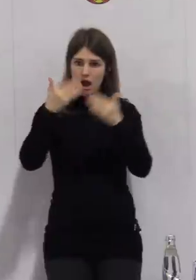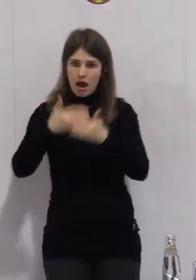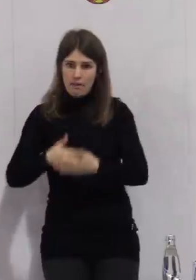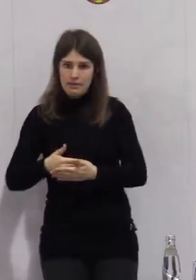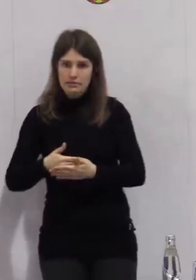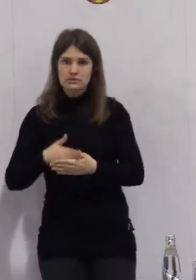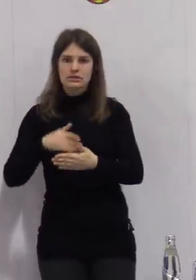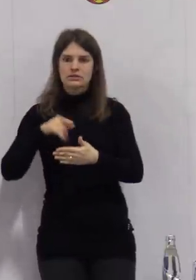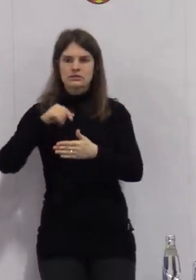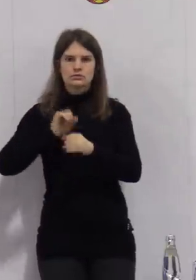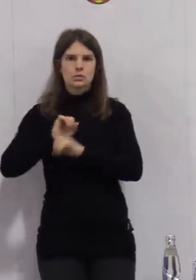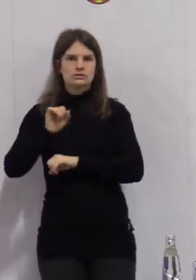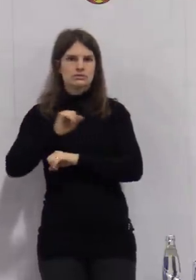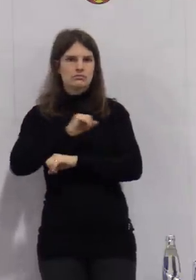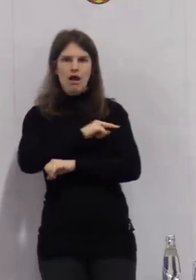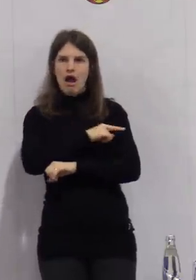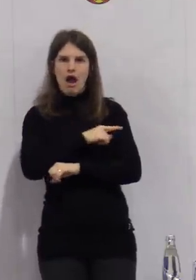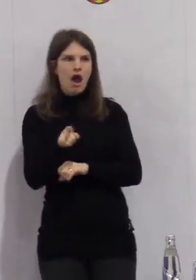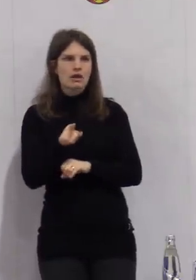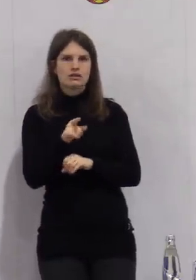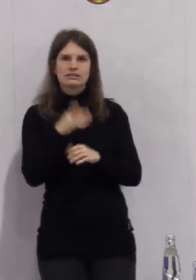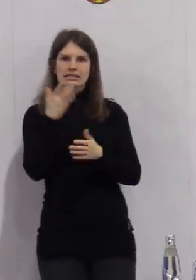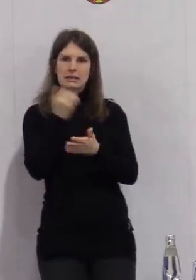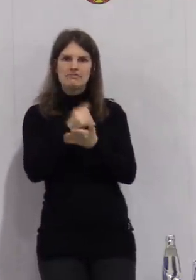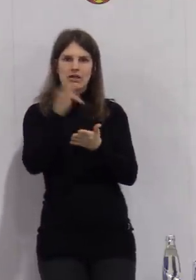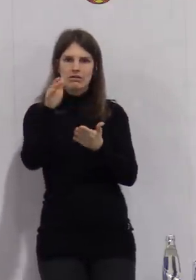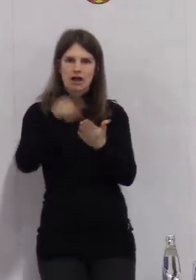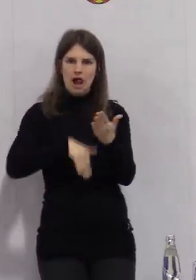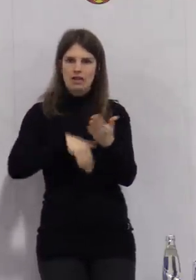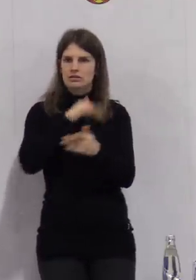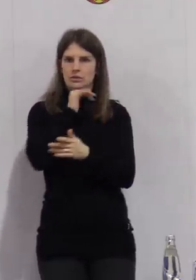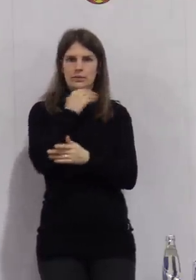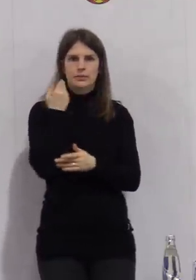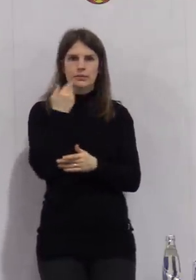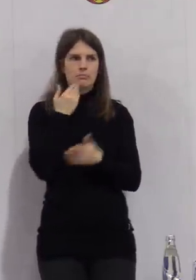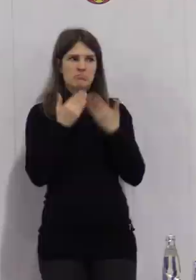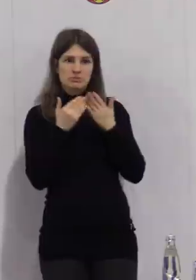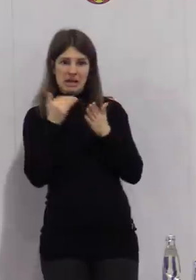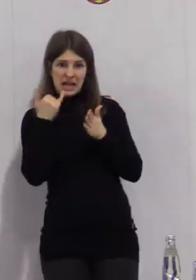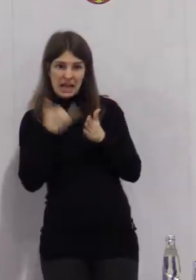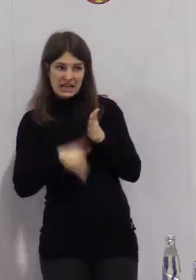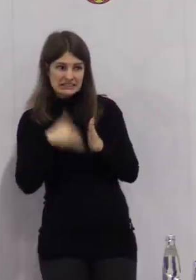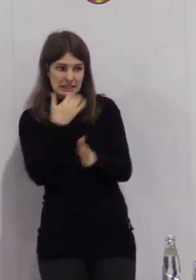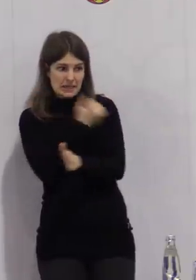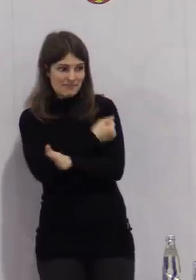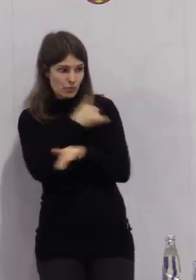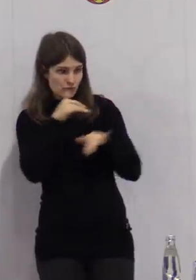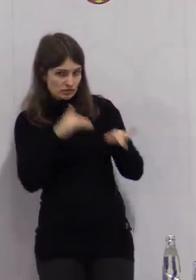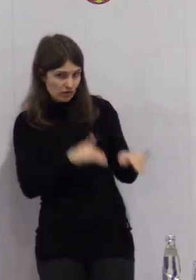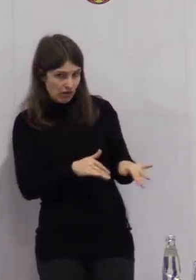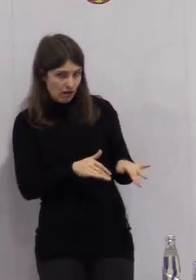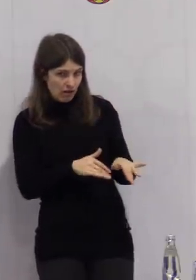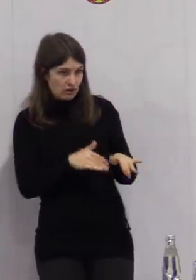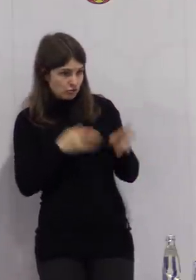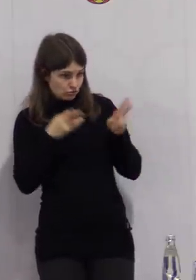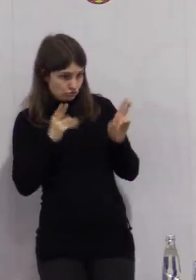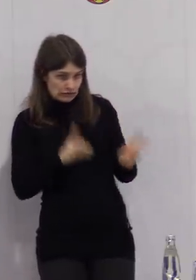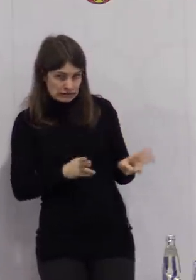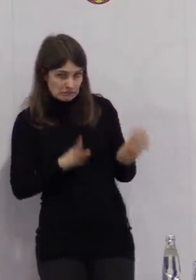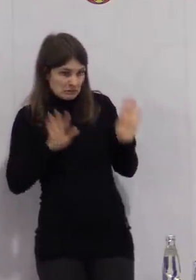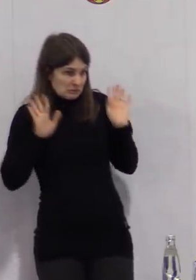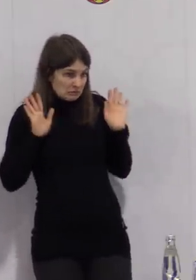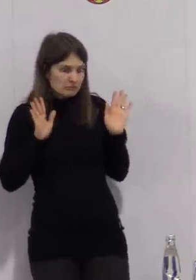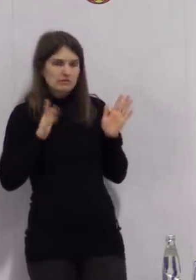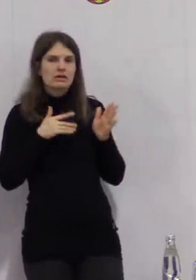Impfdosen verimpft worden sind. Das heißt, dass da ein möglicherweise sehr geringer Restbestand übrig bleibt. Wenn dem so sein